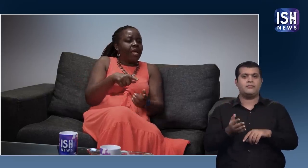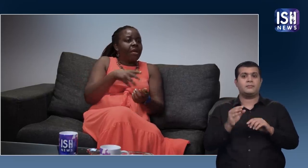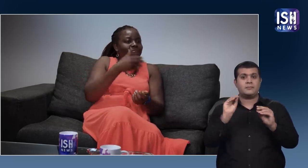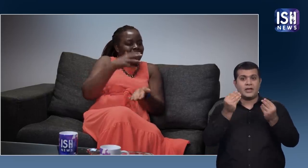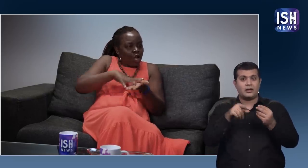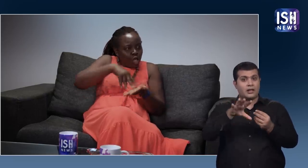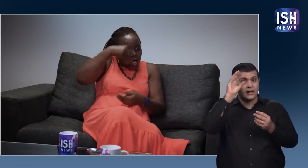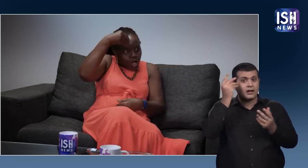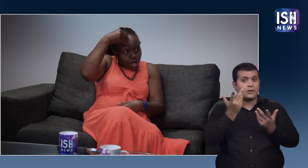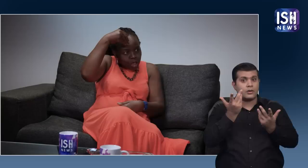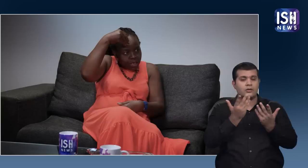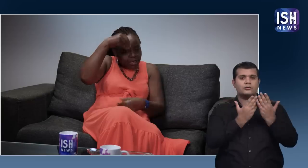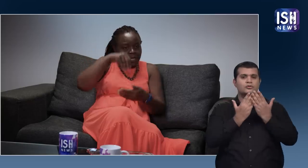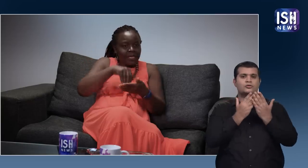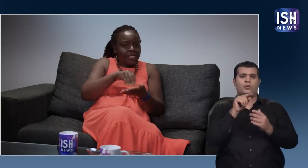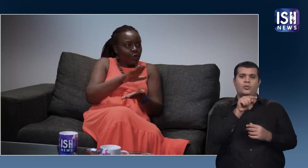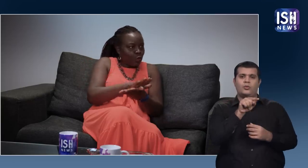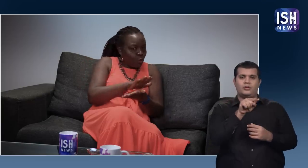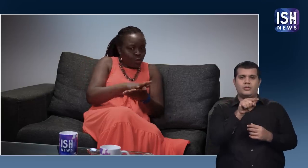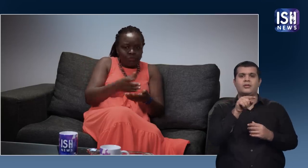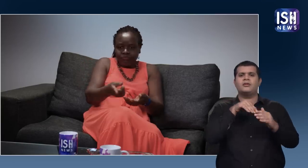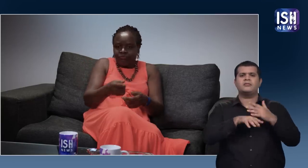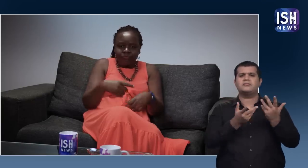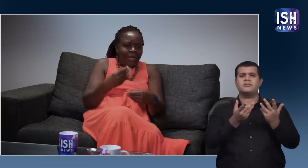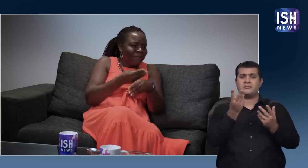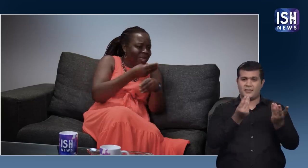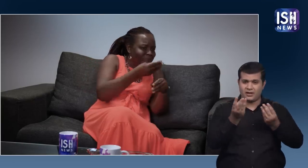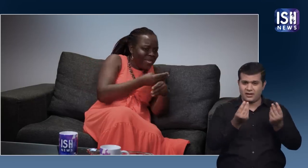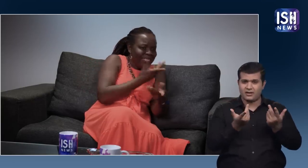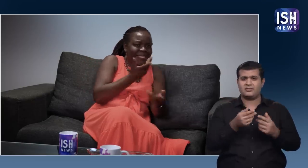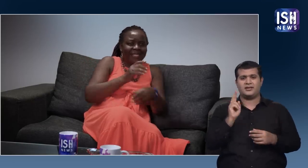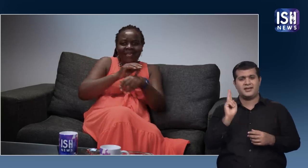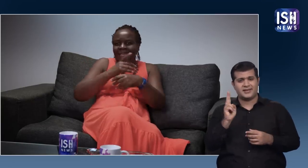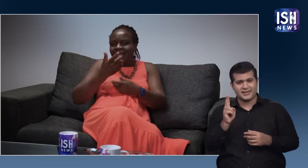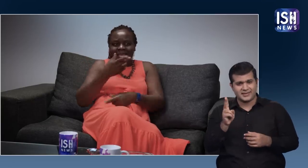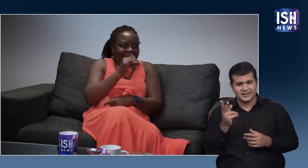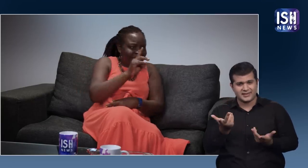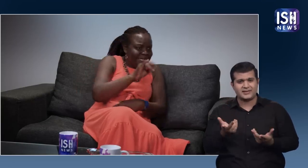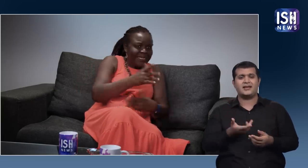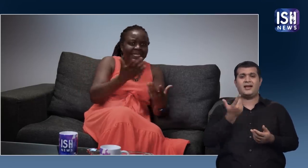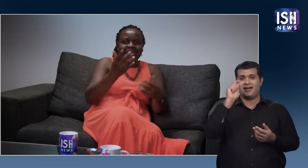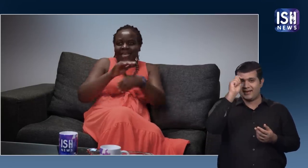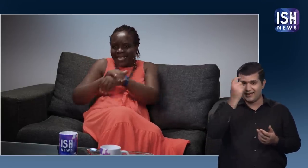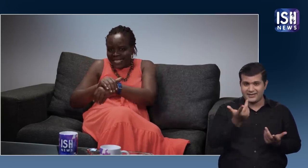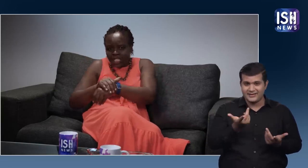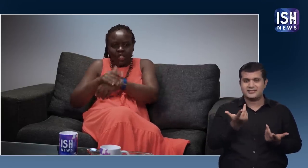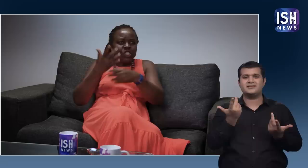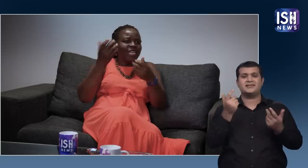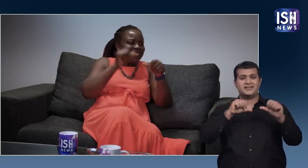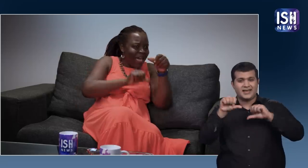इसके बजाए स्कूल में सांकितिक भाषा के माध्यम से गनित, हिंदी, अंग्रेजी, विज्यान जैसे विश्यों को सिखाना